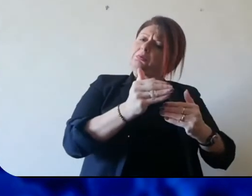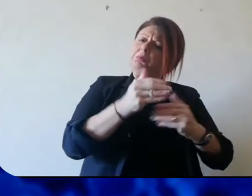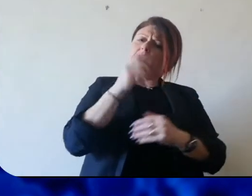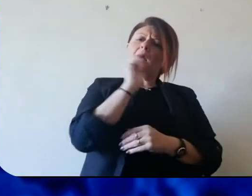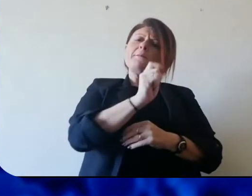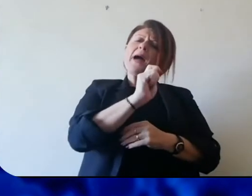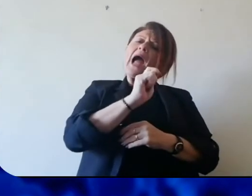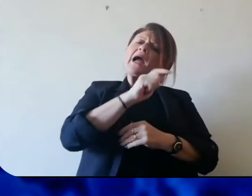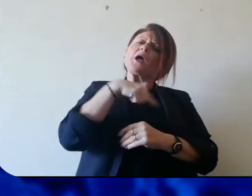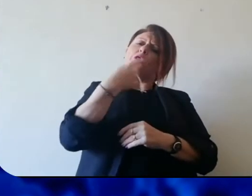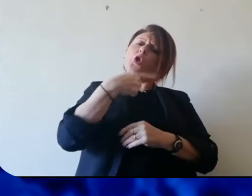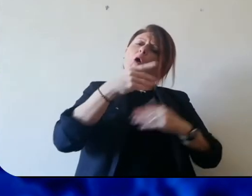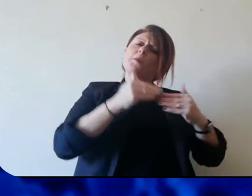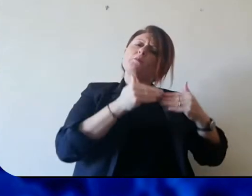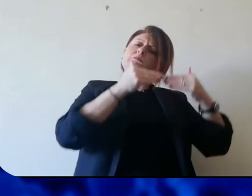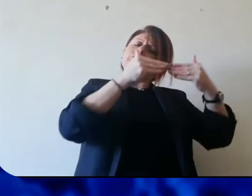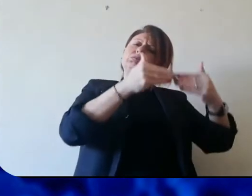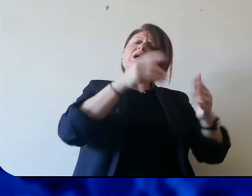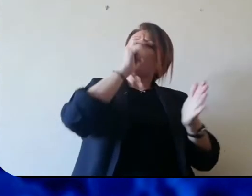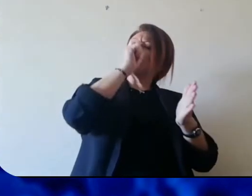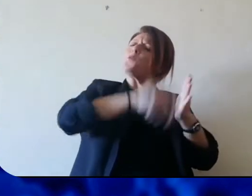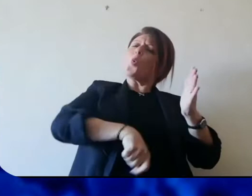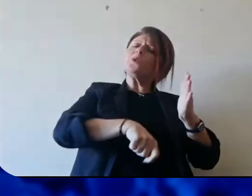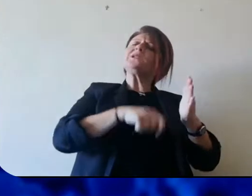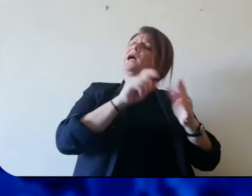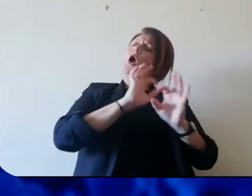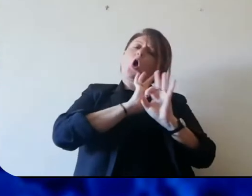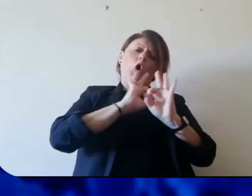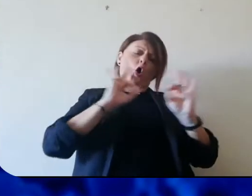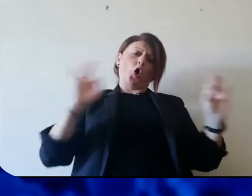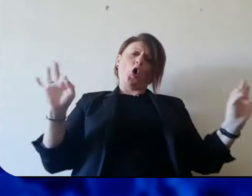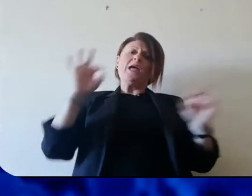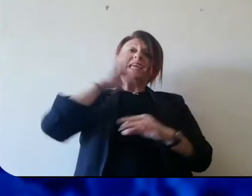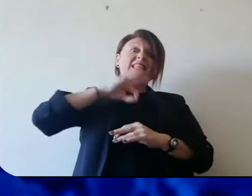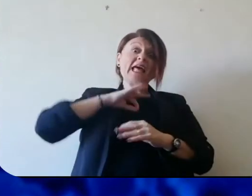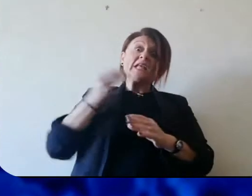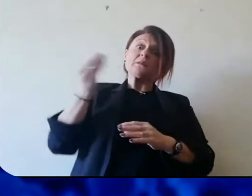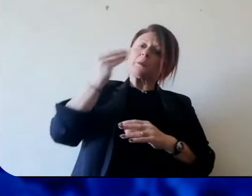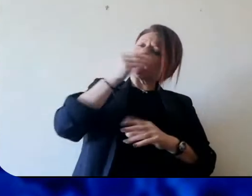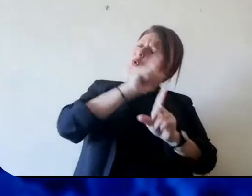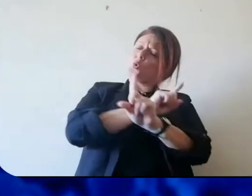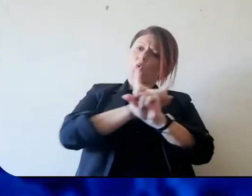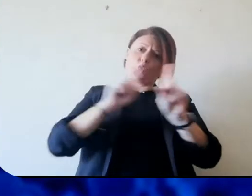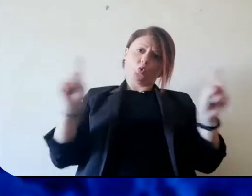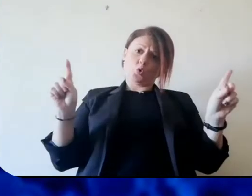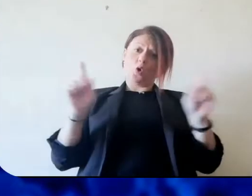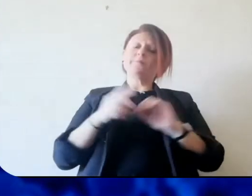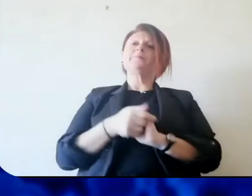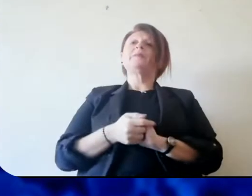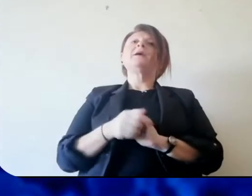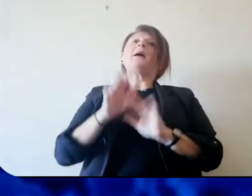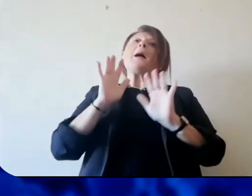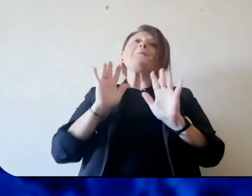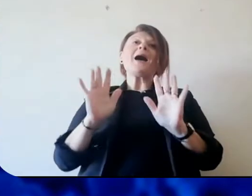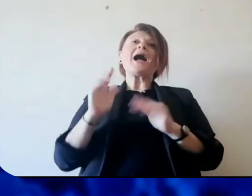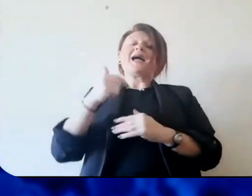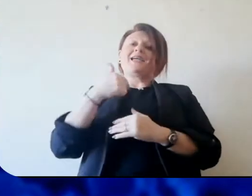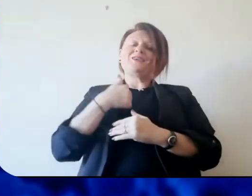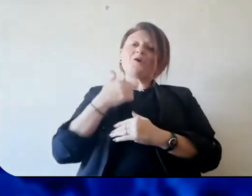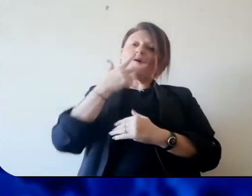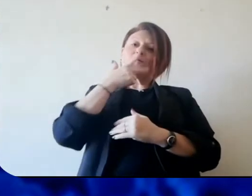quindi attendere il pagamento e evitare di subire sanzioni, interessi o altre penalità.